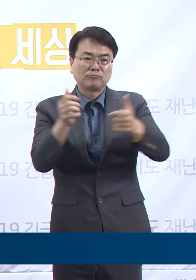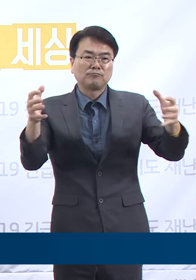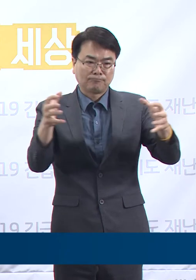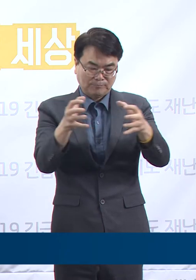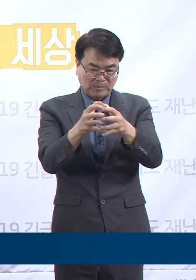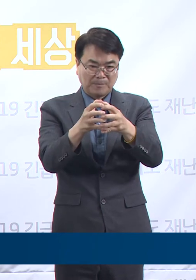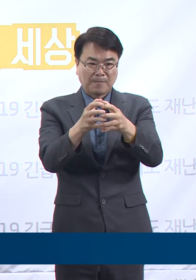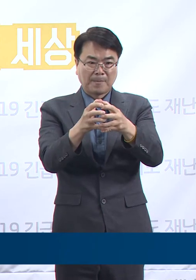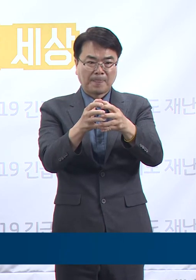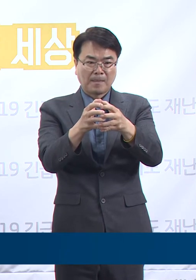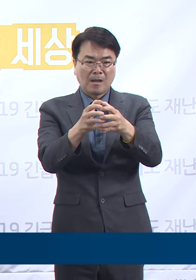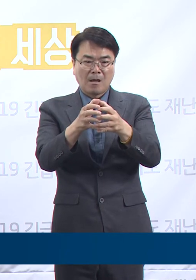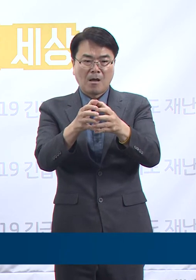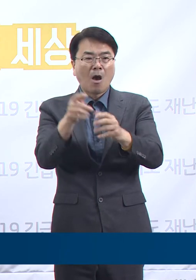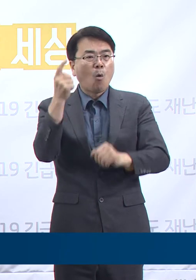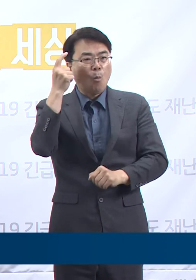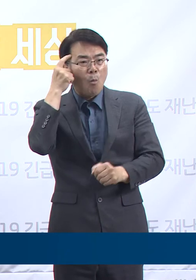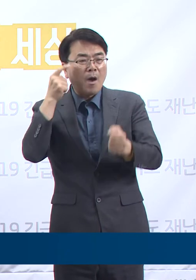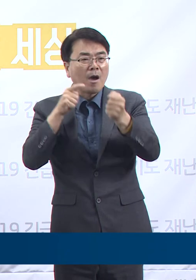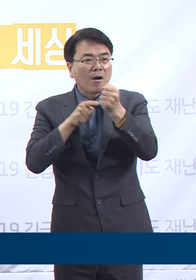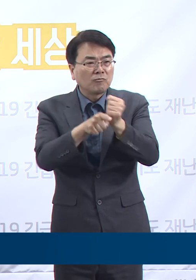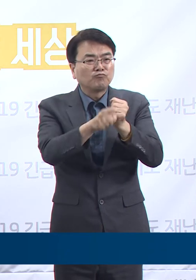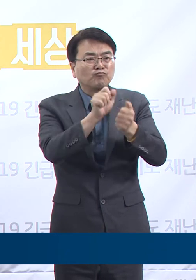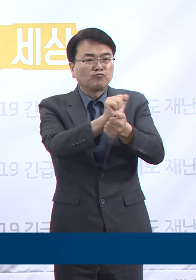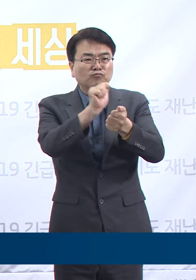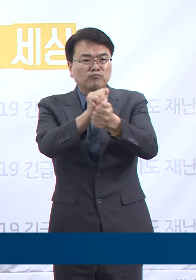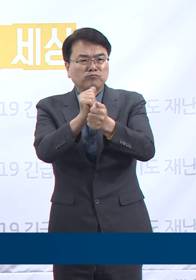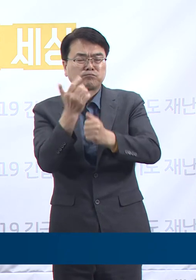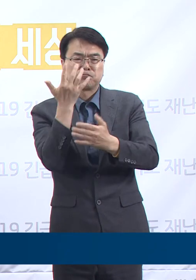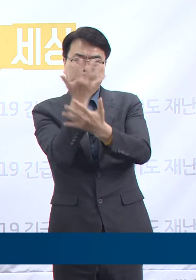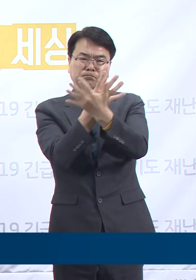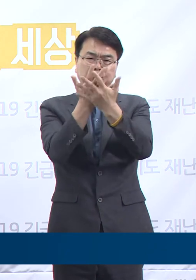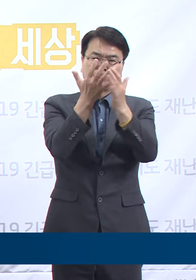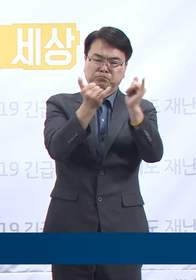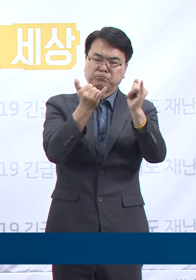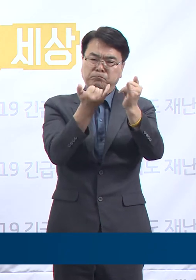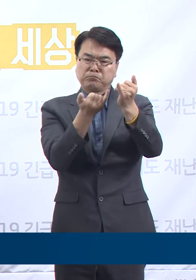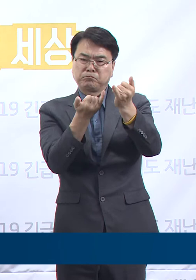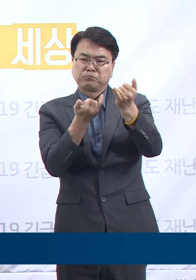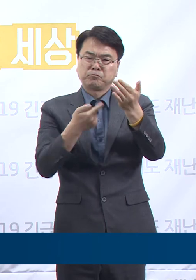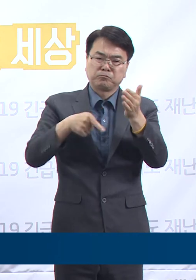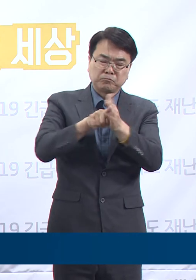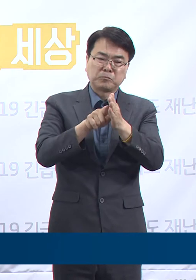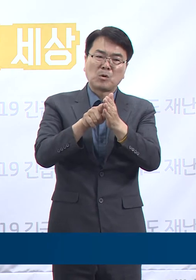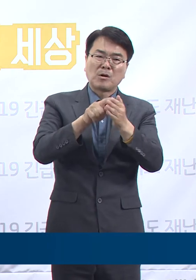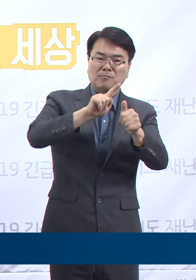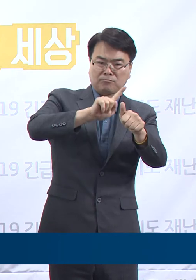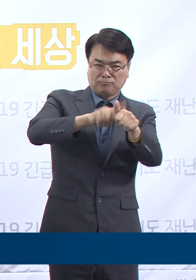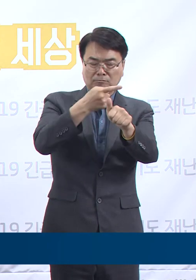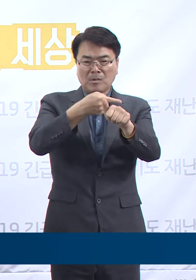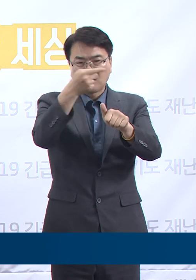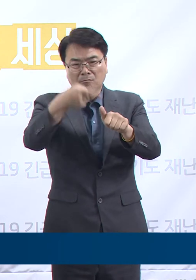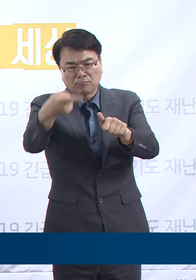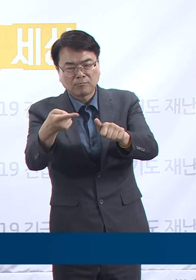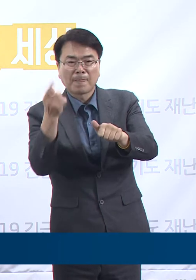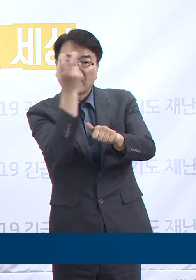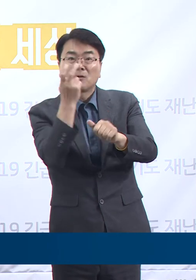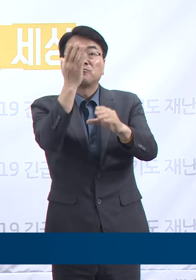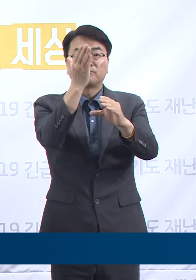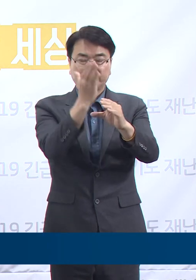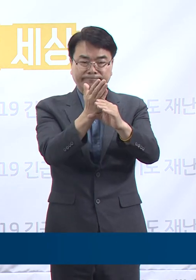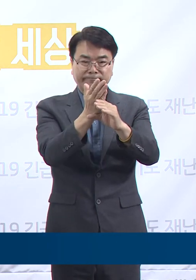경로가 확실히 알려지지 않은 6명의 감염 경로에 대해서는 역학주사 중입니다. 서울 관악